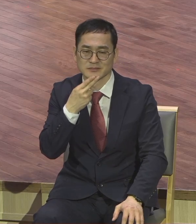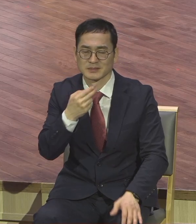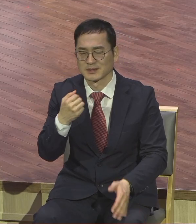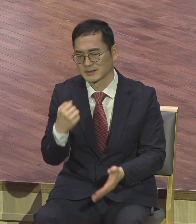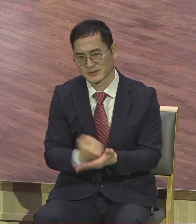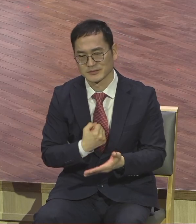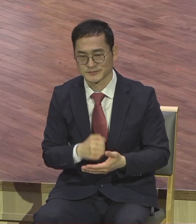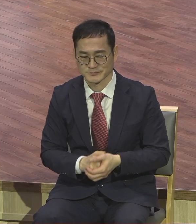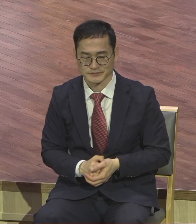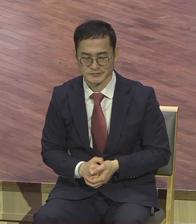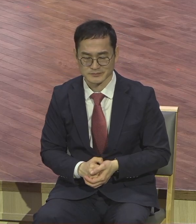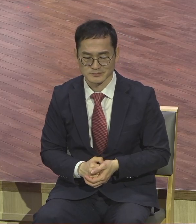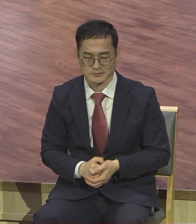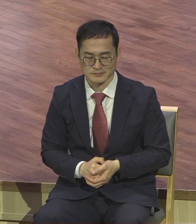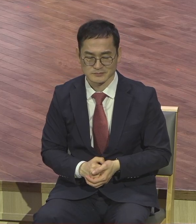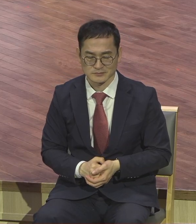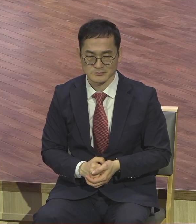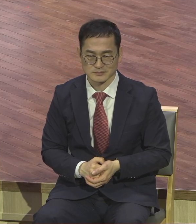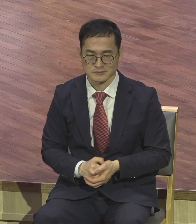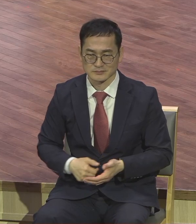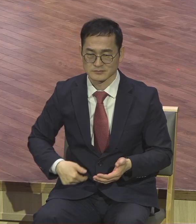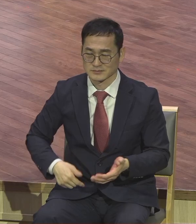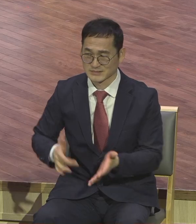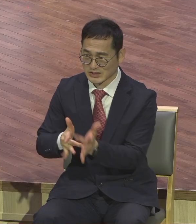저로부터 돌이켜서 하나님 하나님 앞에 앞에 나왔다고 나왔다고 하면 하면